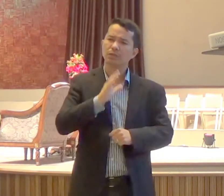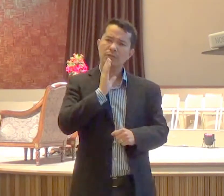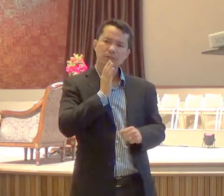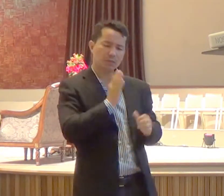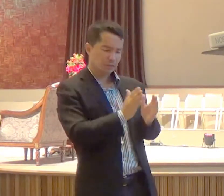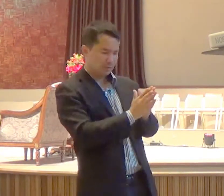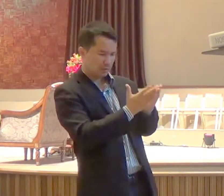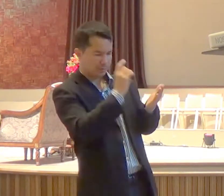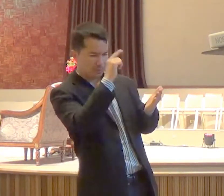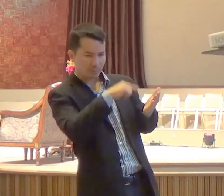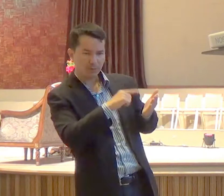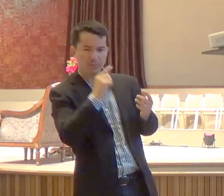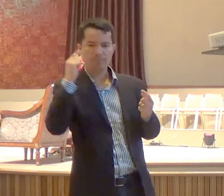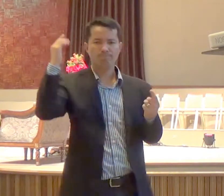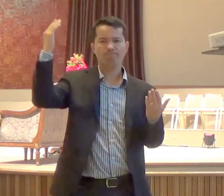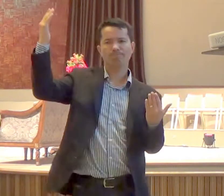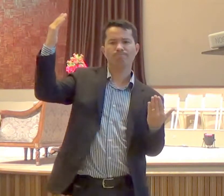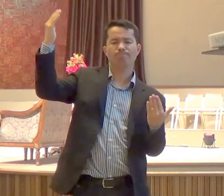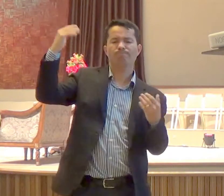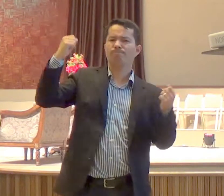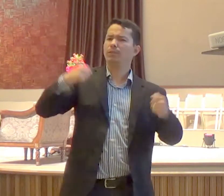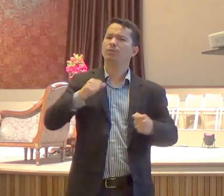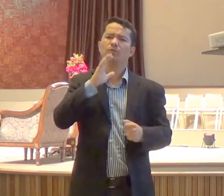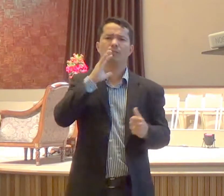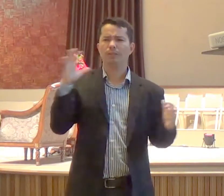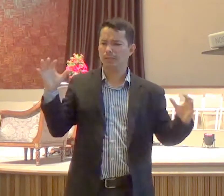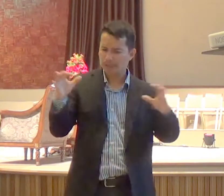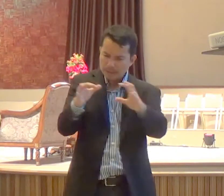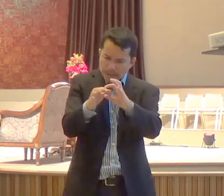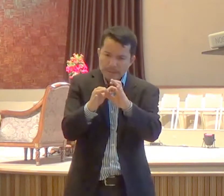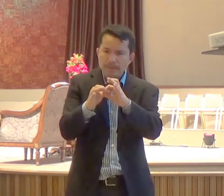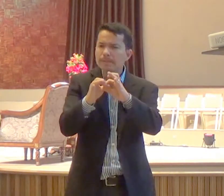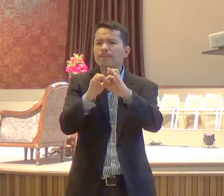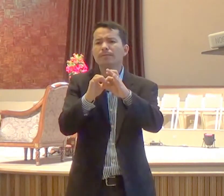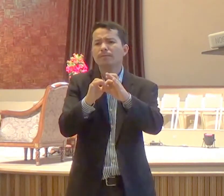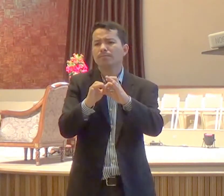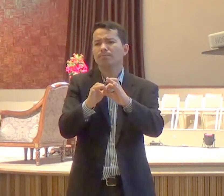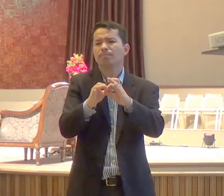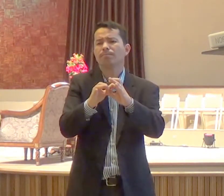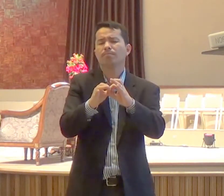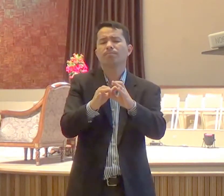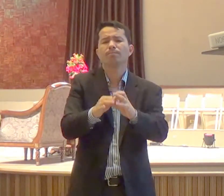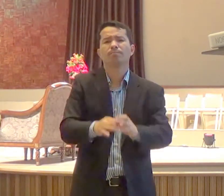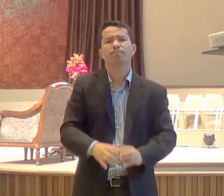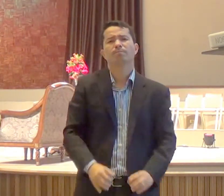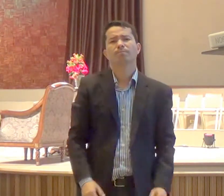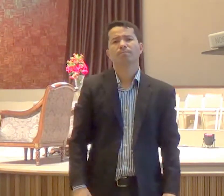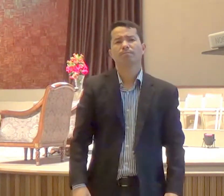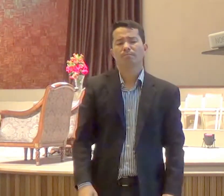que agora,